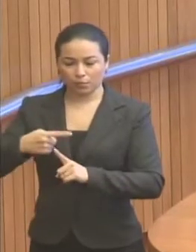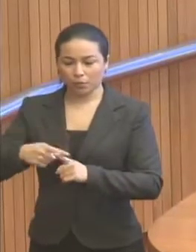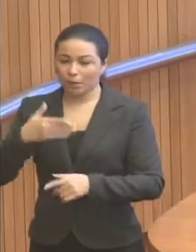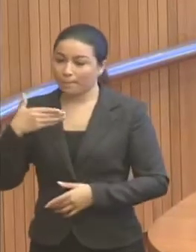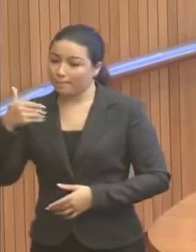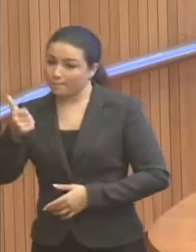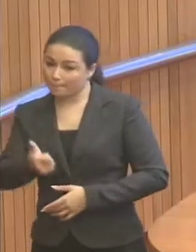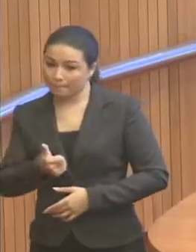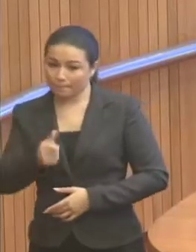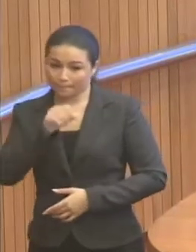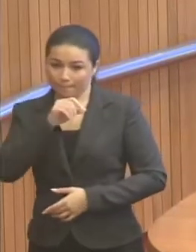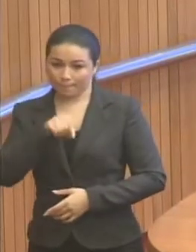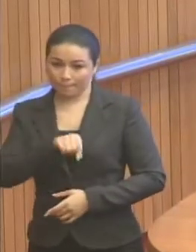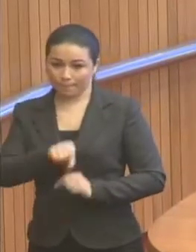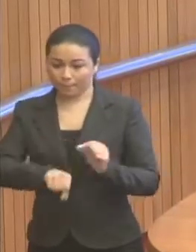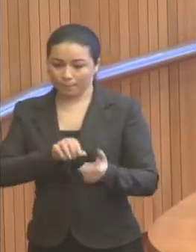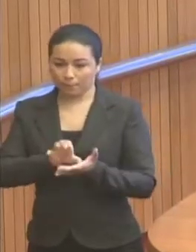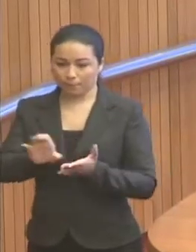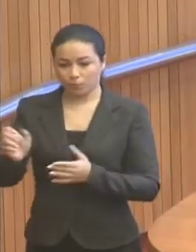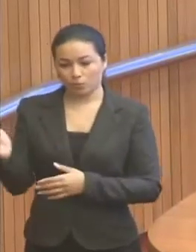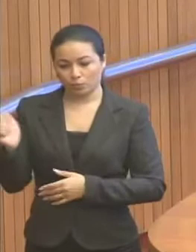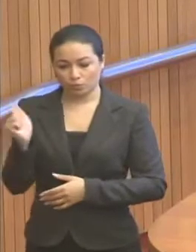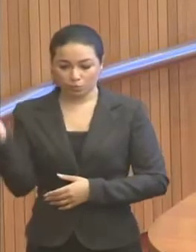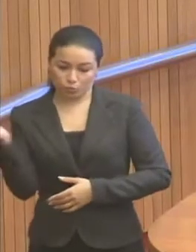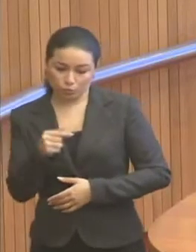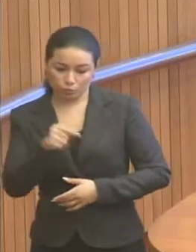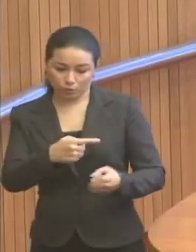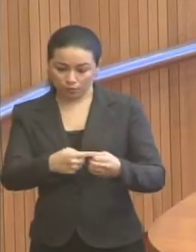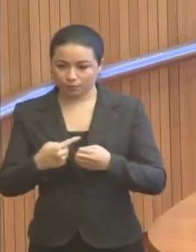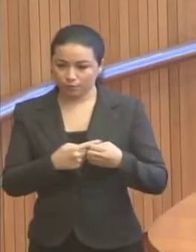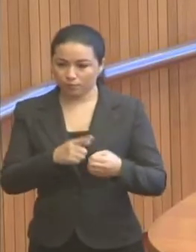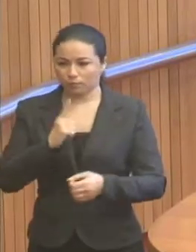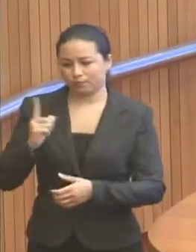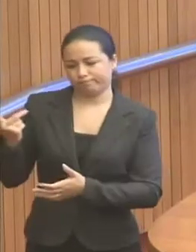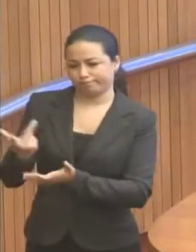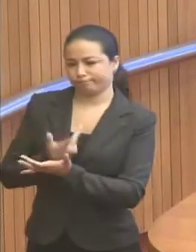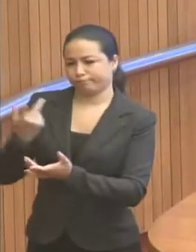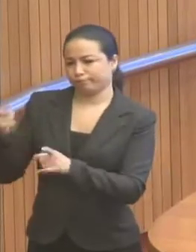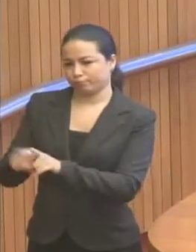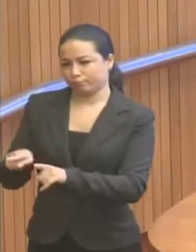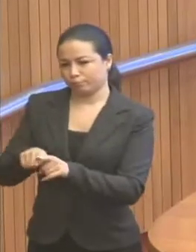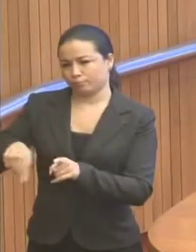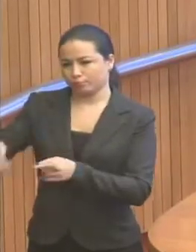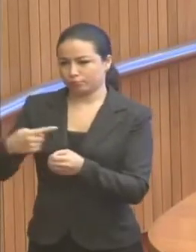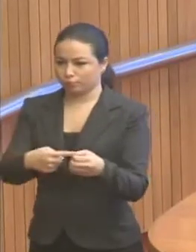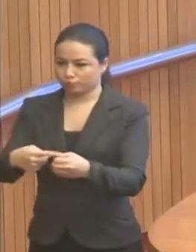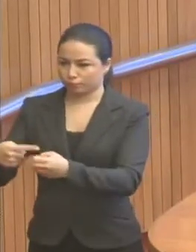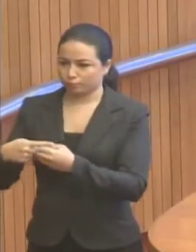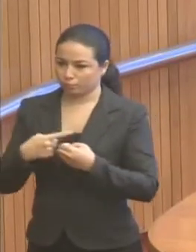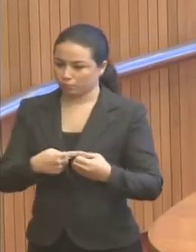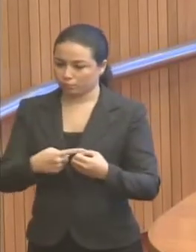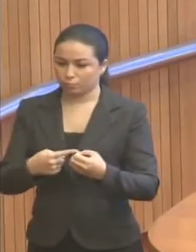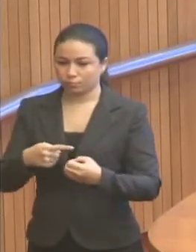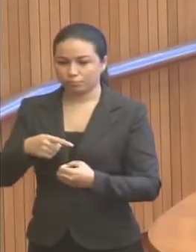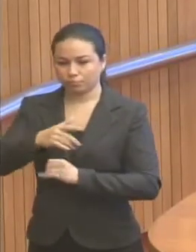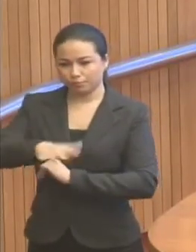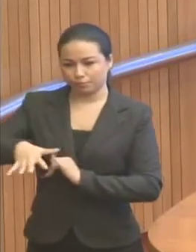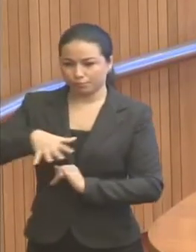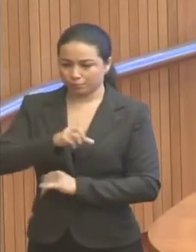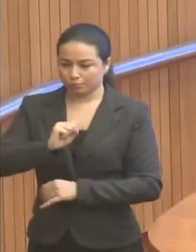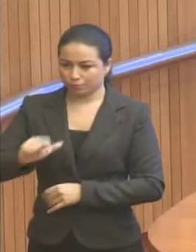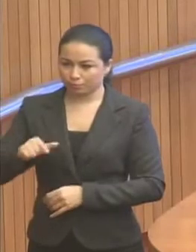mais lucrativo do que o serviço que eles prestam lá. Então está afetando também os municípios do entorno da ilha,